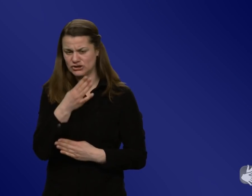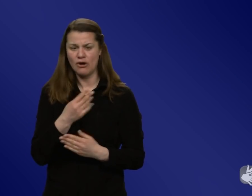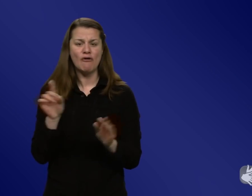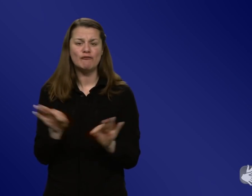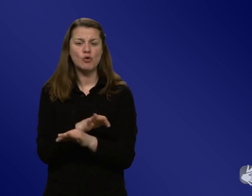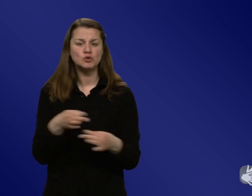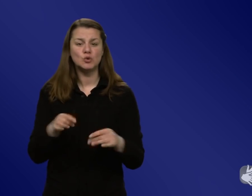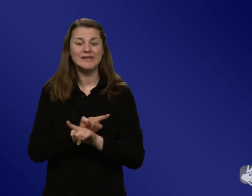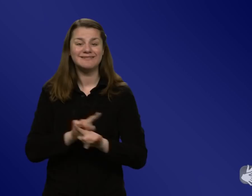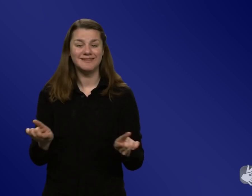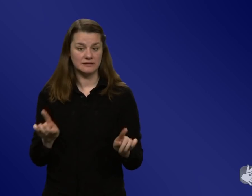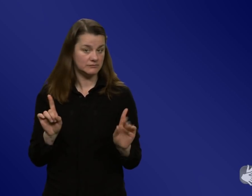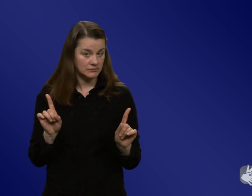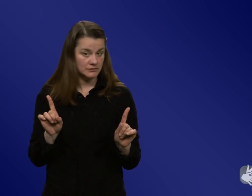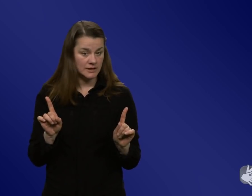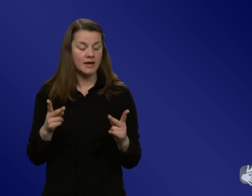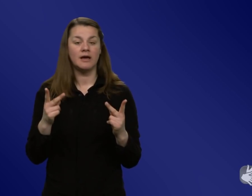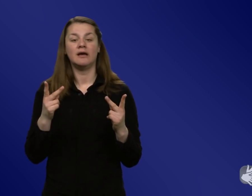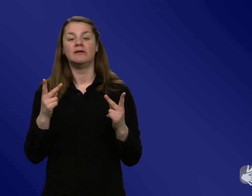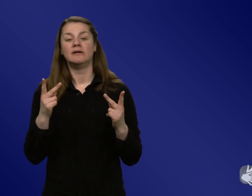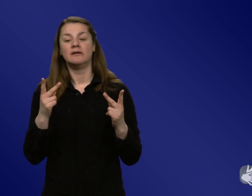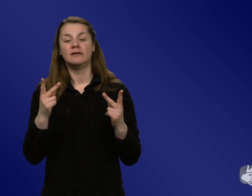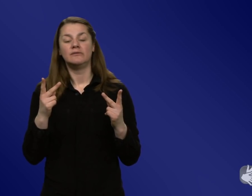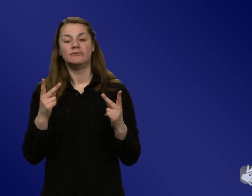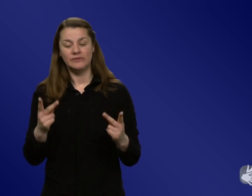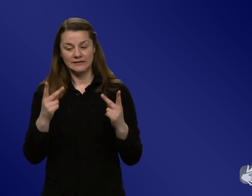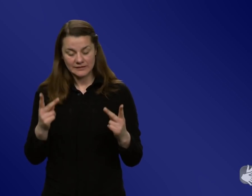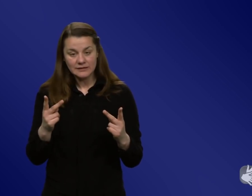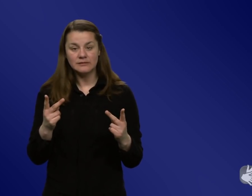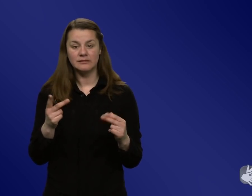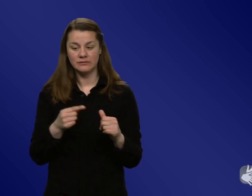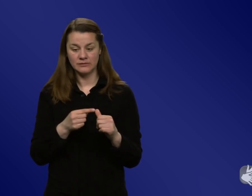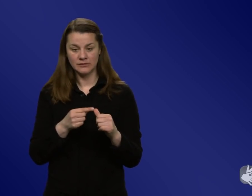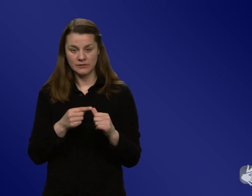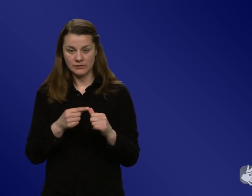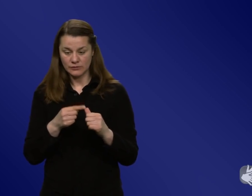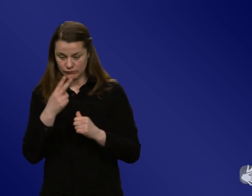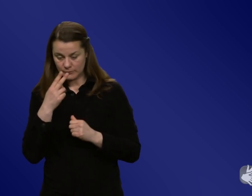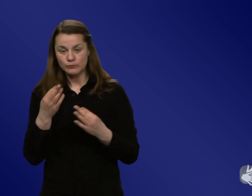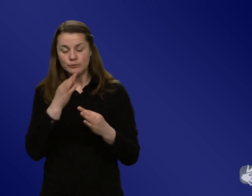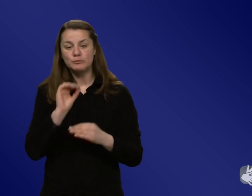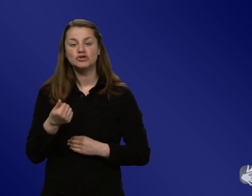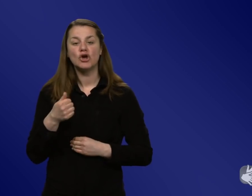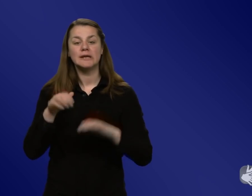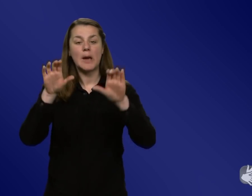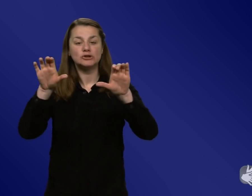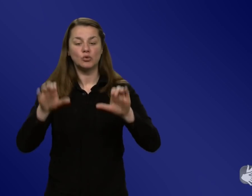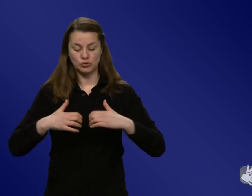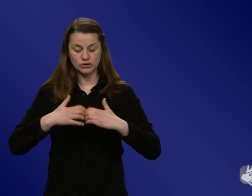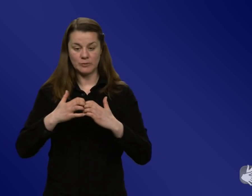quasi die gesamte Palette benutzen erst mal so die Strukturen schaffen, dass Verhalten, das gewünschte Verhalten